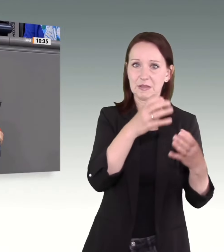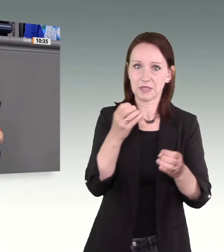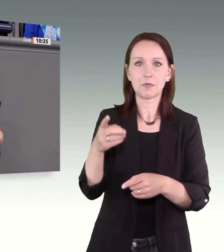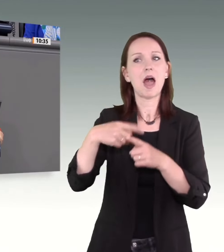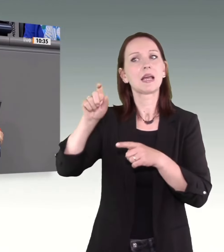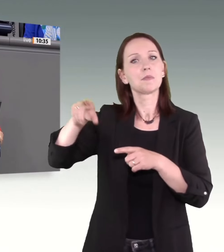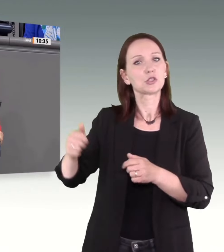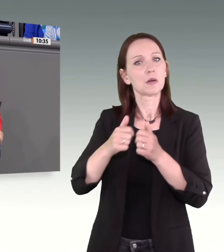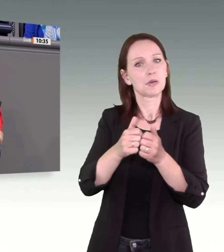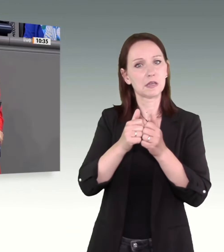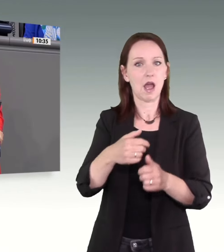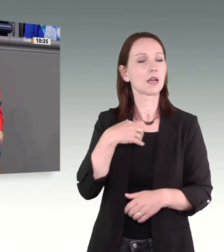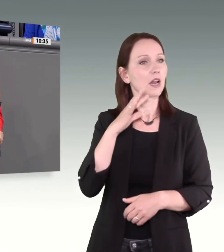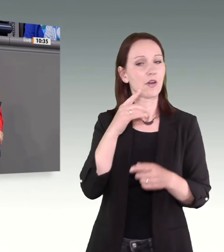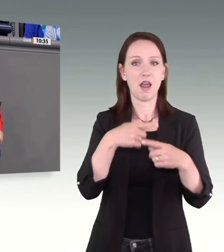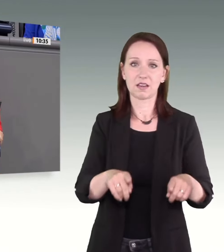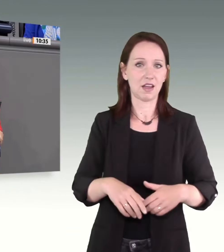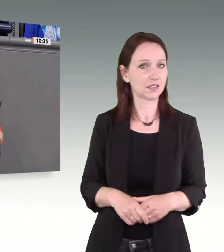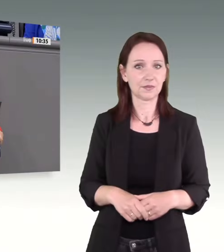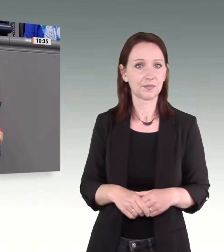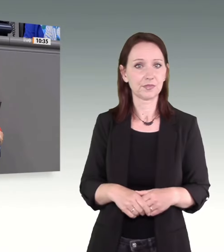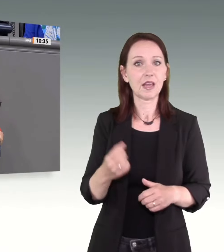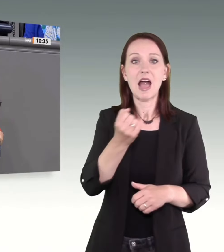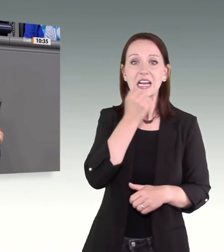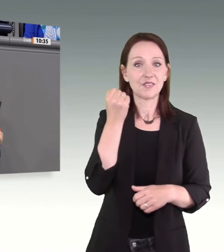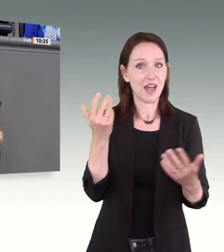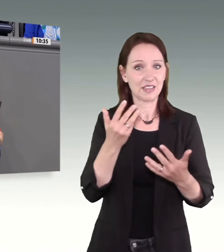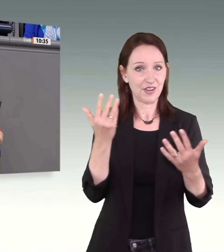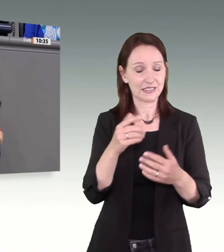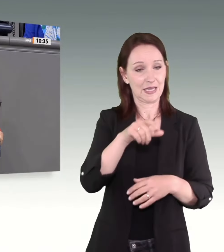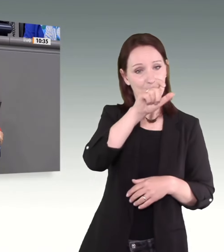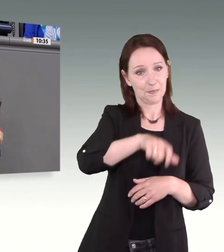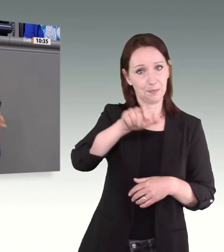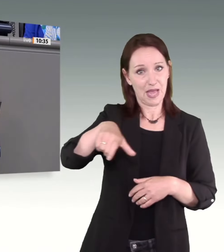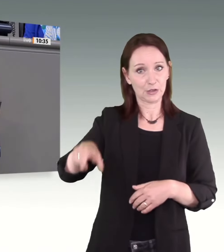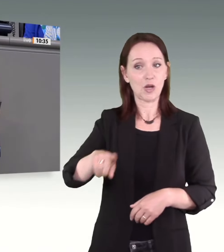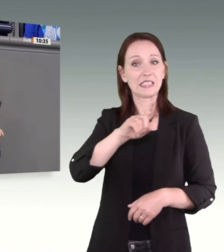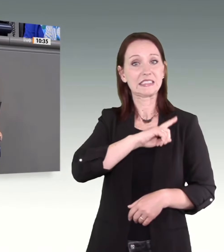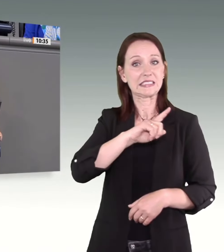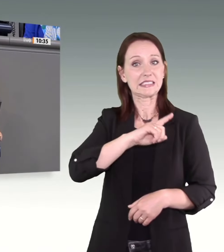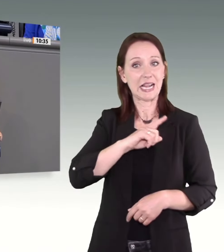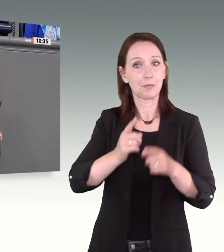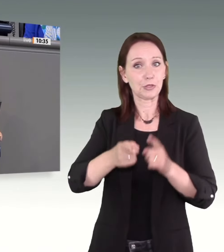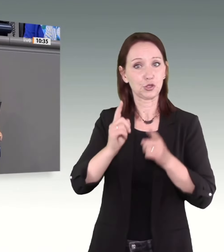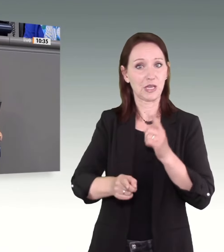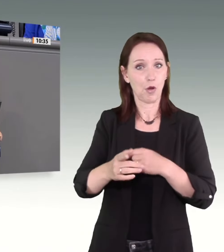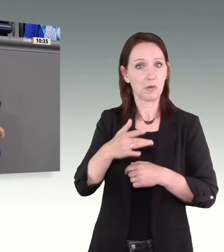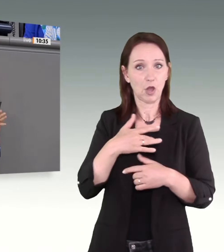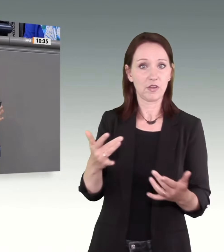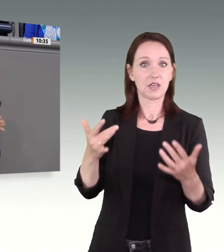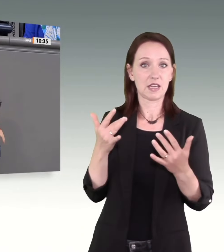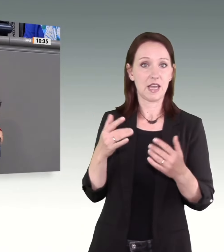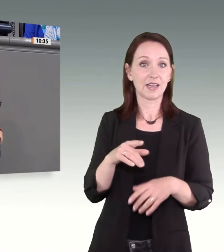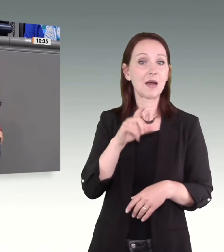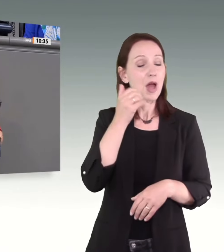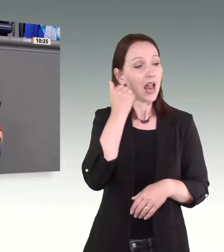Gewalt richtet sich vor allem gegen die Selbstbestimmung der betroffenen Personen. Und nein, liebe Union, diese Taten treffen nicht